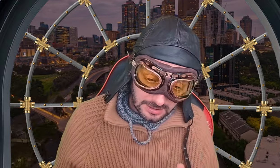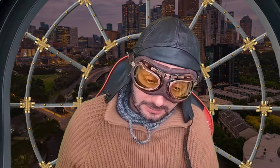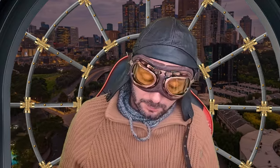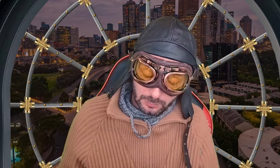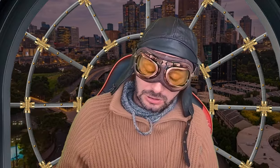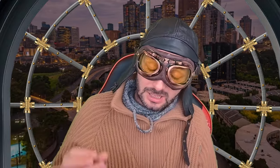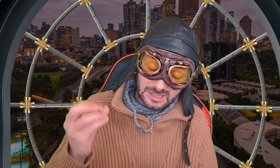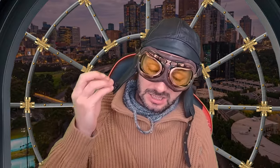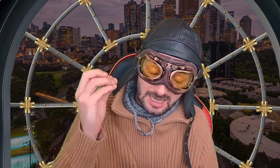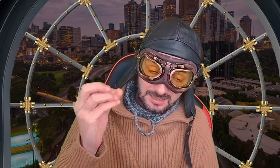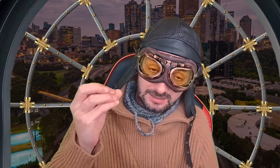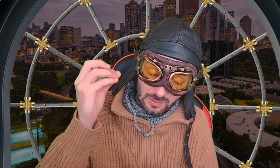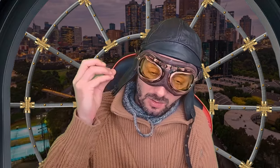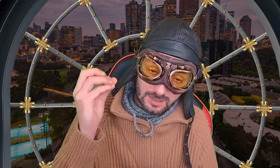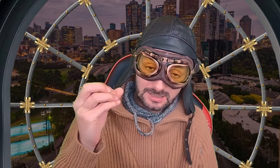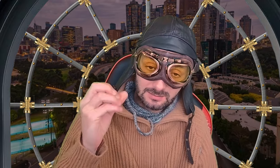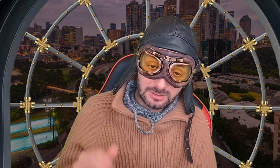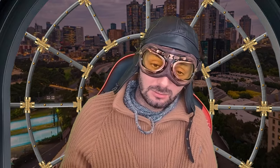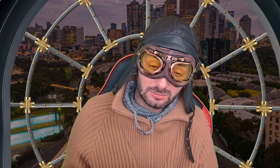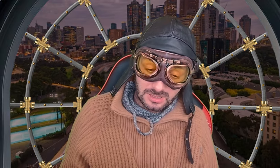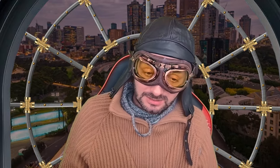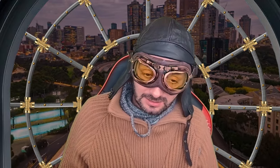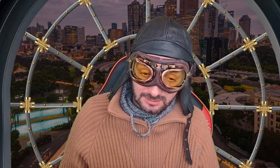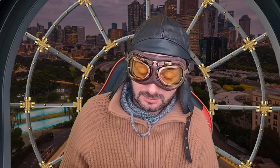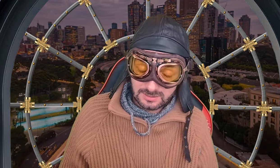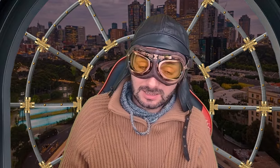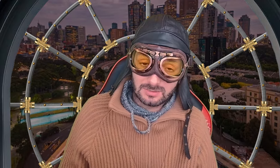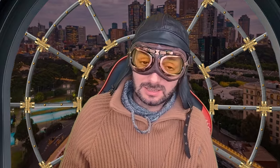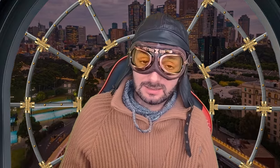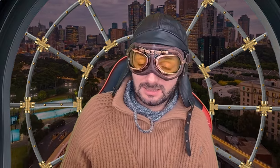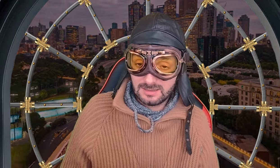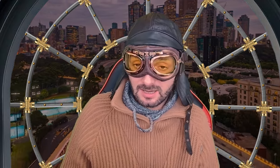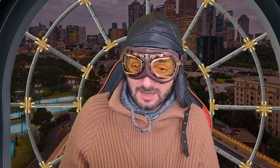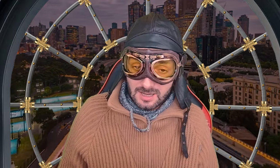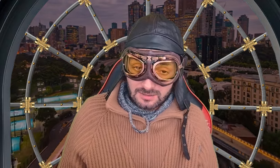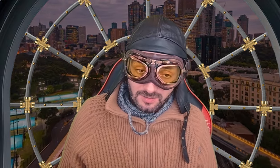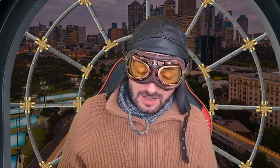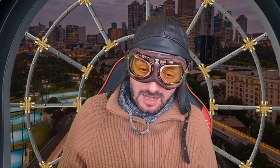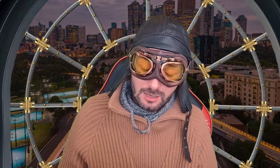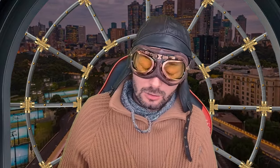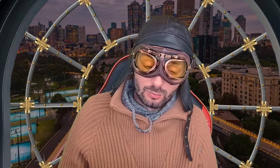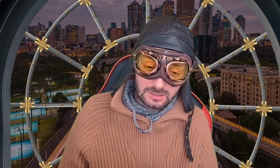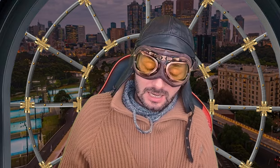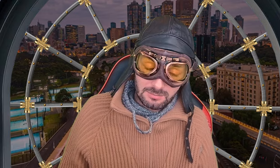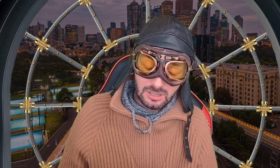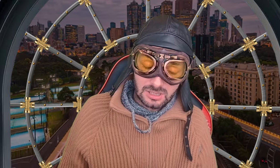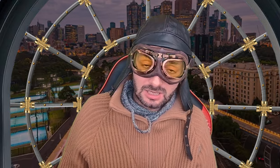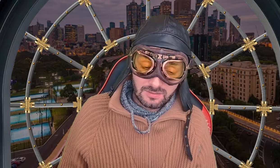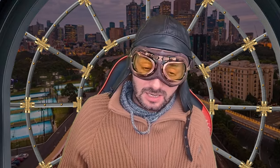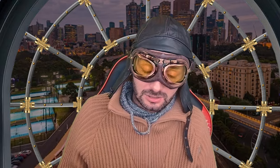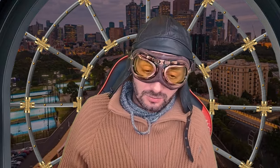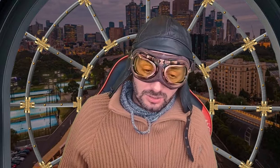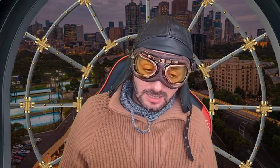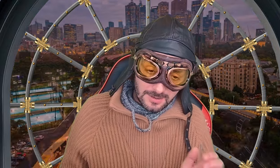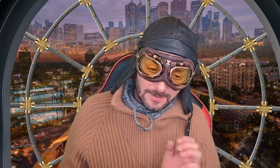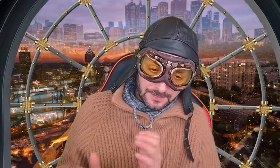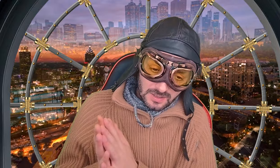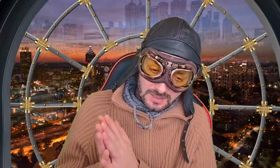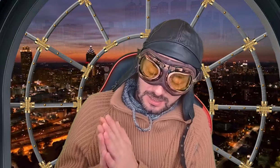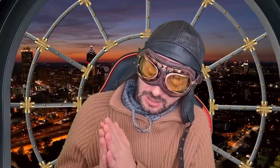da se uputiš. Znači, radi se 8372 ljudska bića, dva života. Znači,